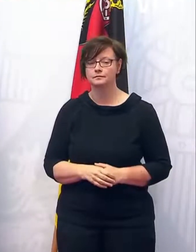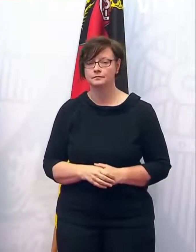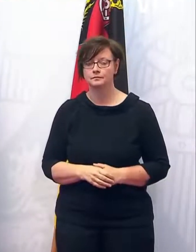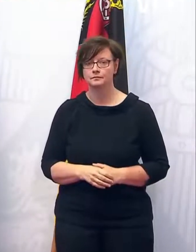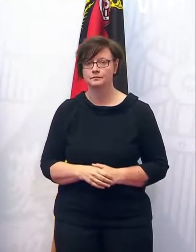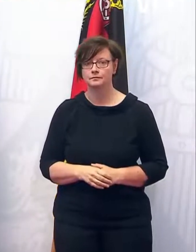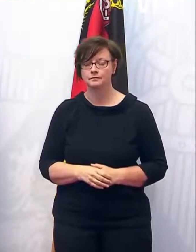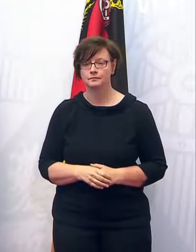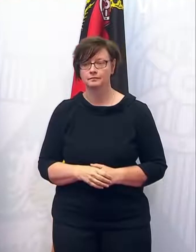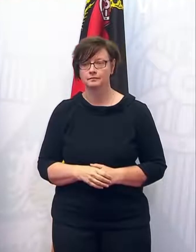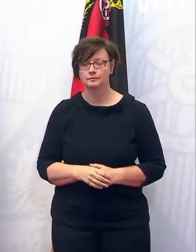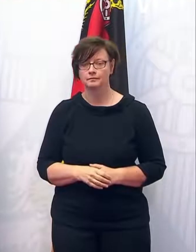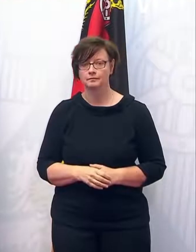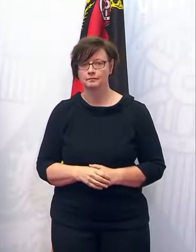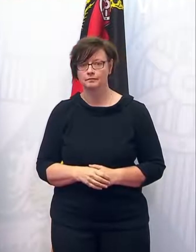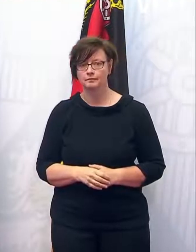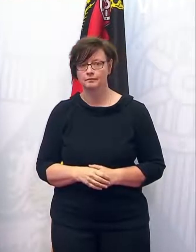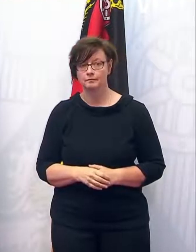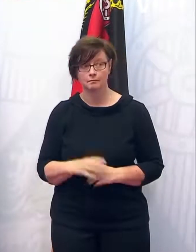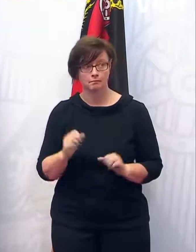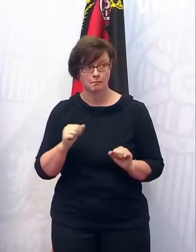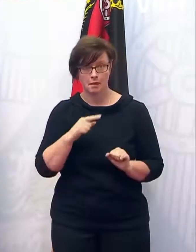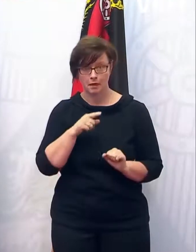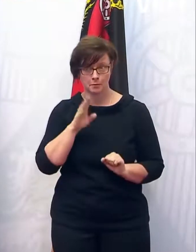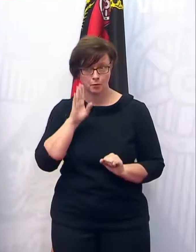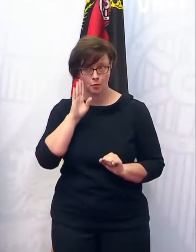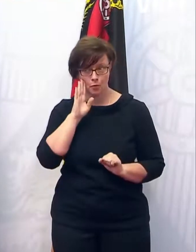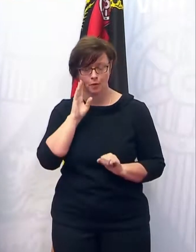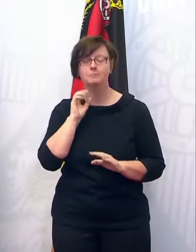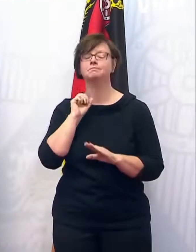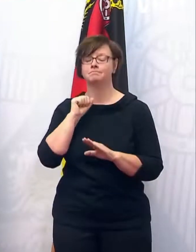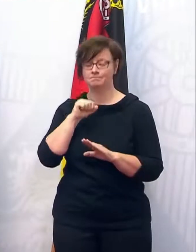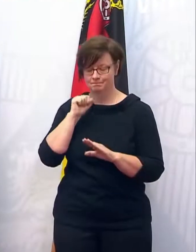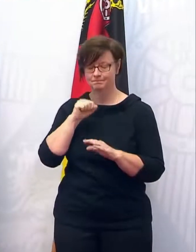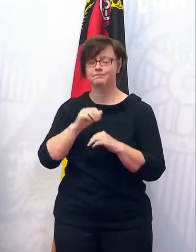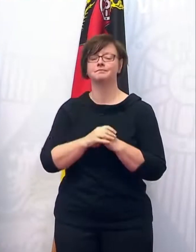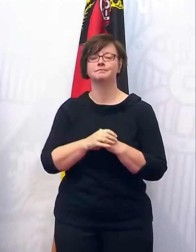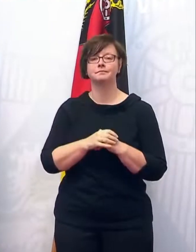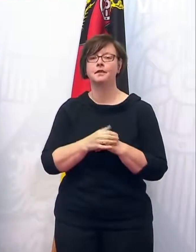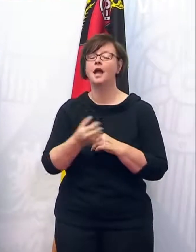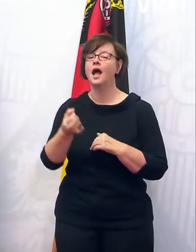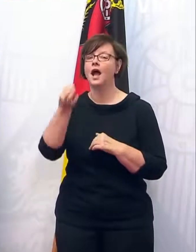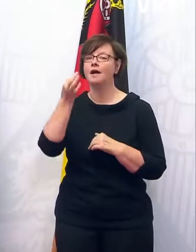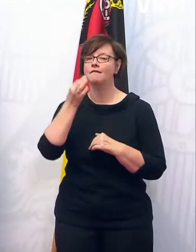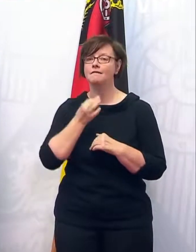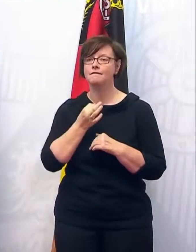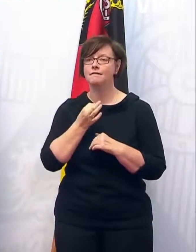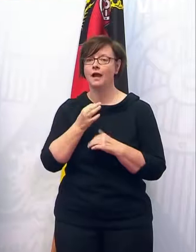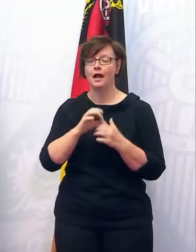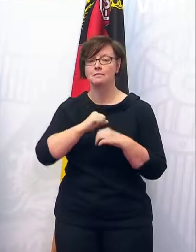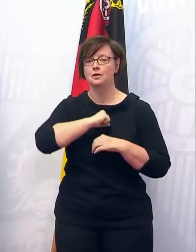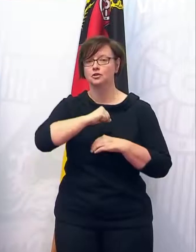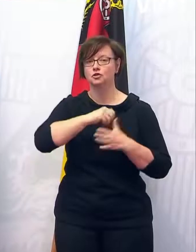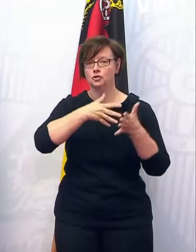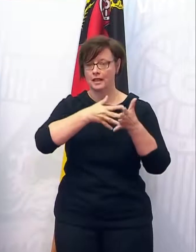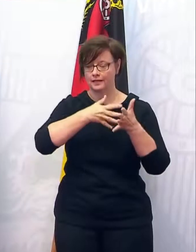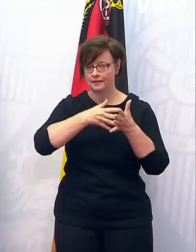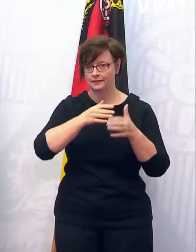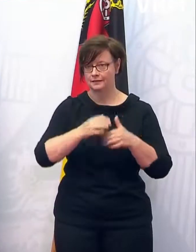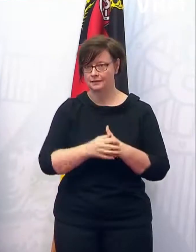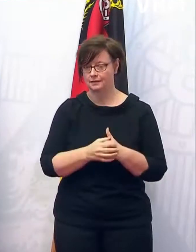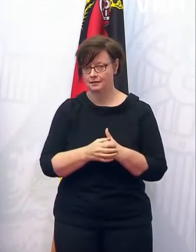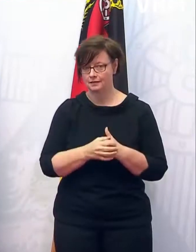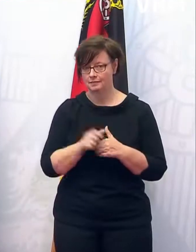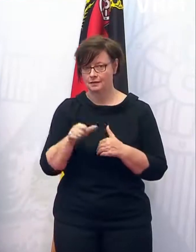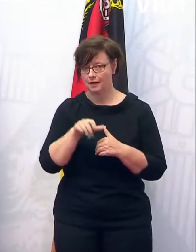Frau Dreyer, Tag, Herr Hoch. Ich weiß nicht, ob Sie mich hören. Falls ja, möchte ich gerne noch eine Frage stellen zu den Schnelltests und Bürgertests. Das hat